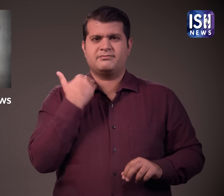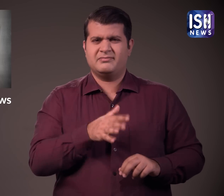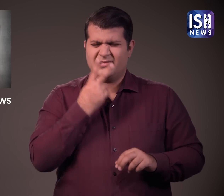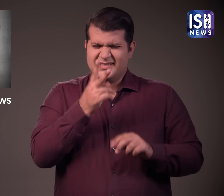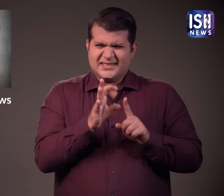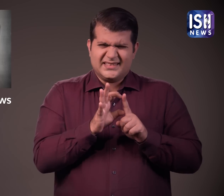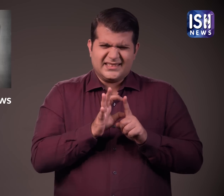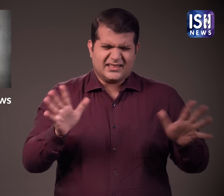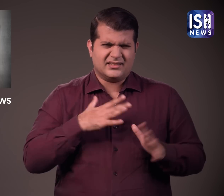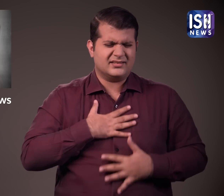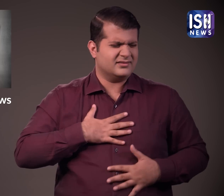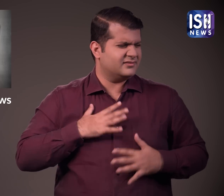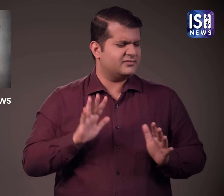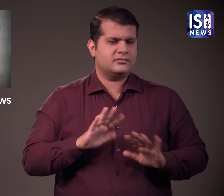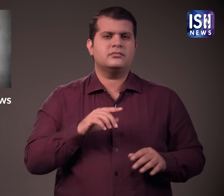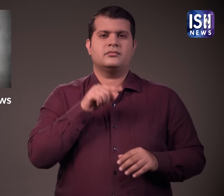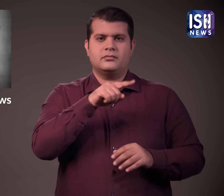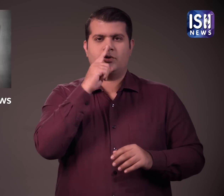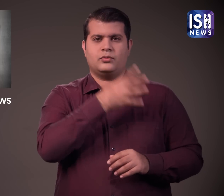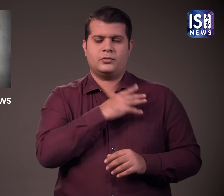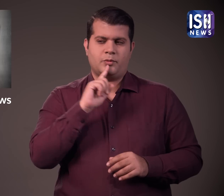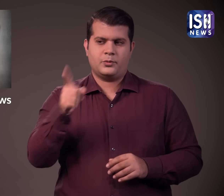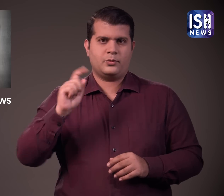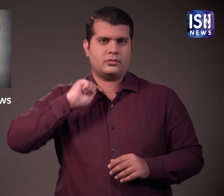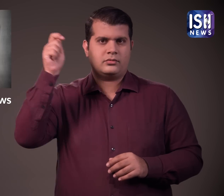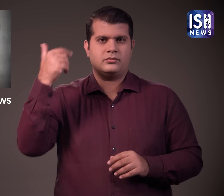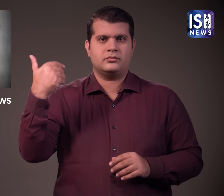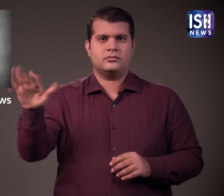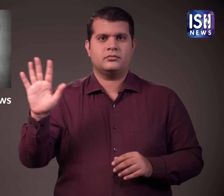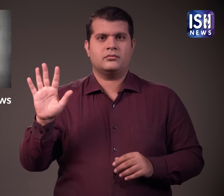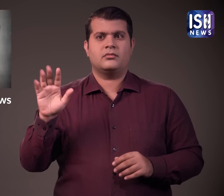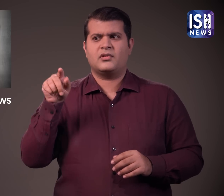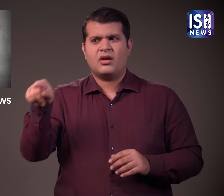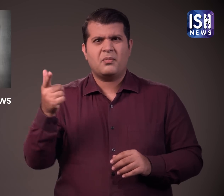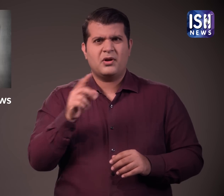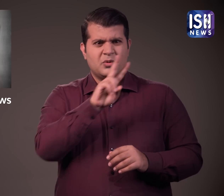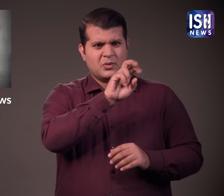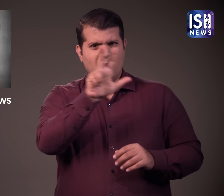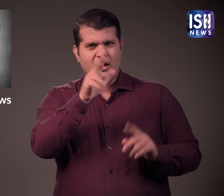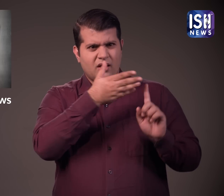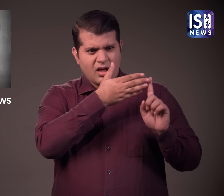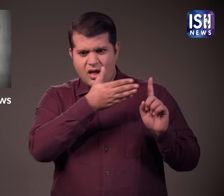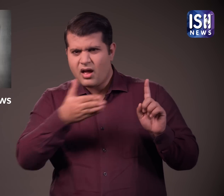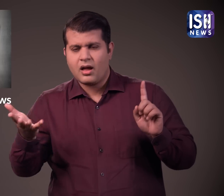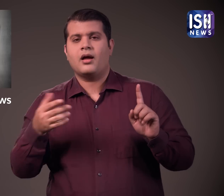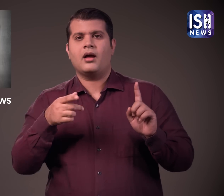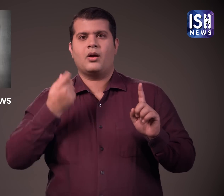क्योंकि उसने जगर्न्य अप्रात किया था दुरपदी मुर्मु ने उसके दया याचिका खारिच कर दी मामला 2008 से चल रहा था